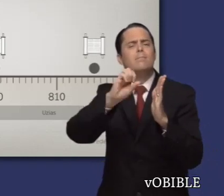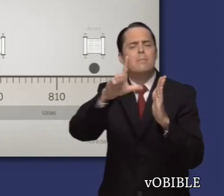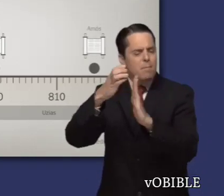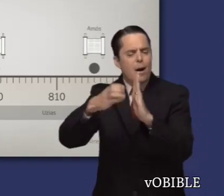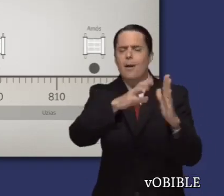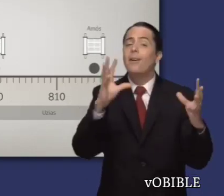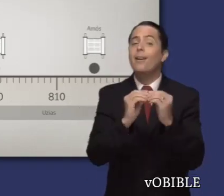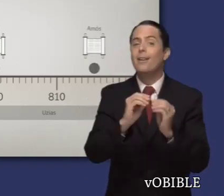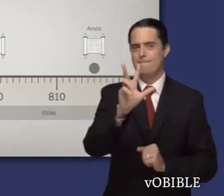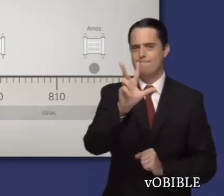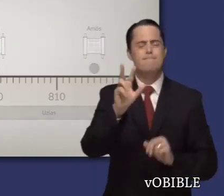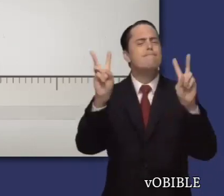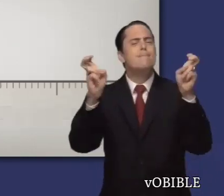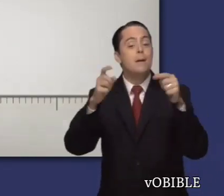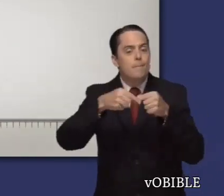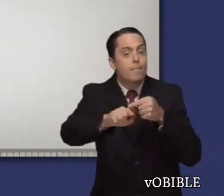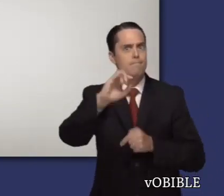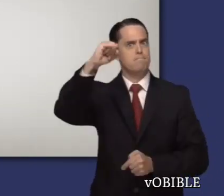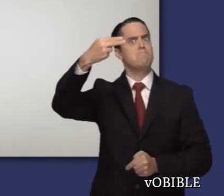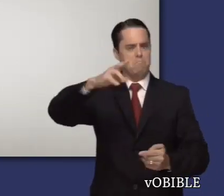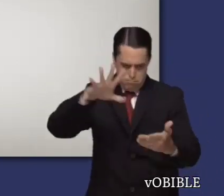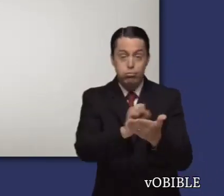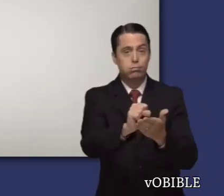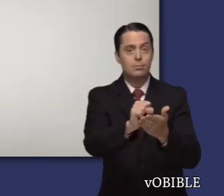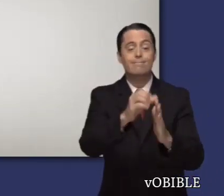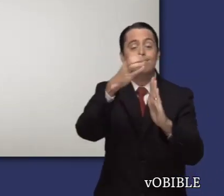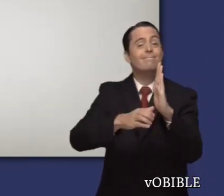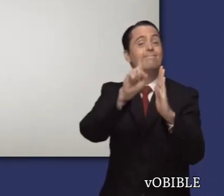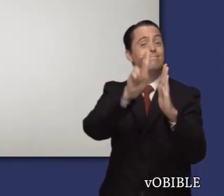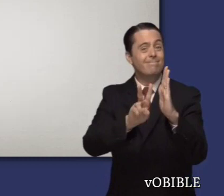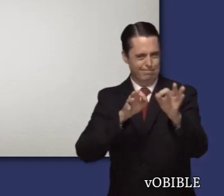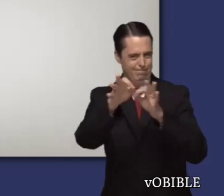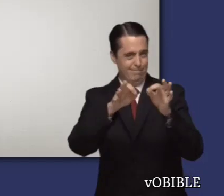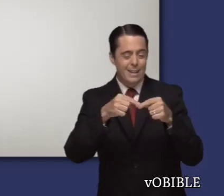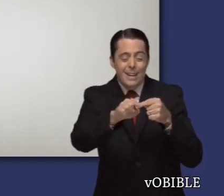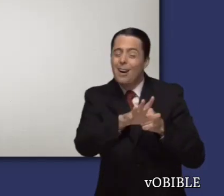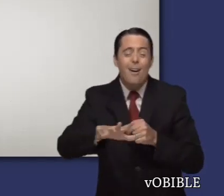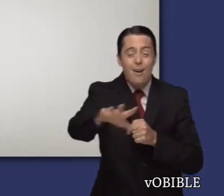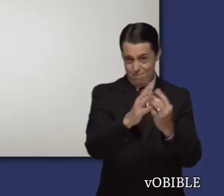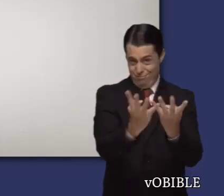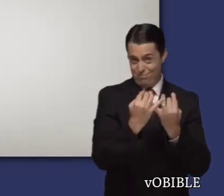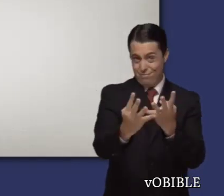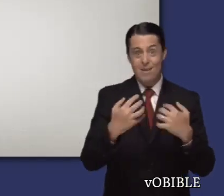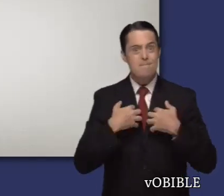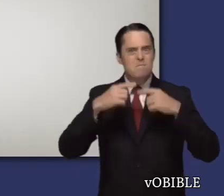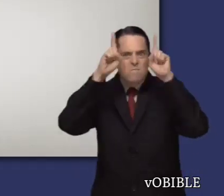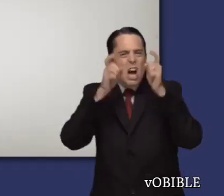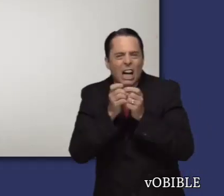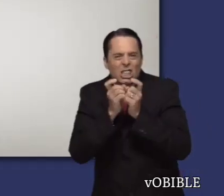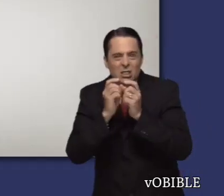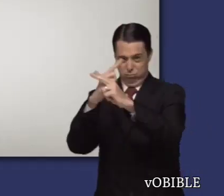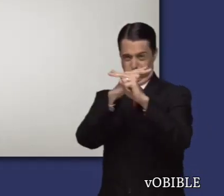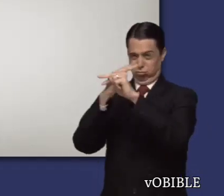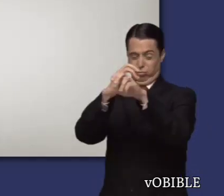época que los profetas Jonás y Amos. El libro tiene tres capítulos y anuncia la inminente llegada del día